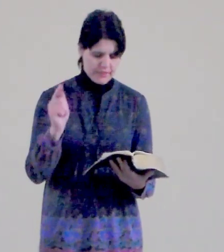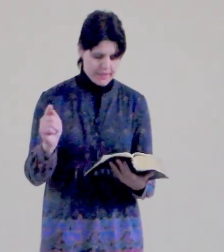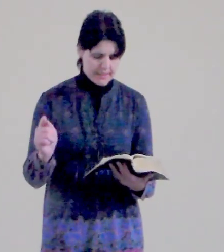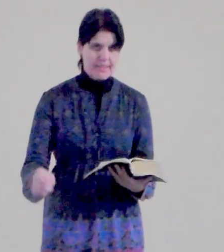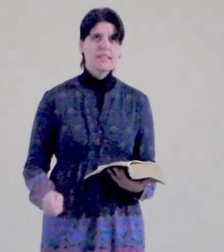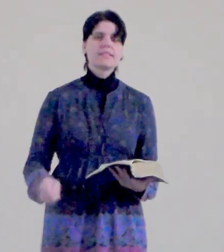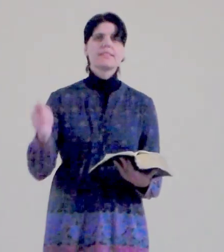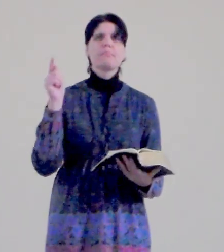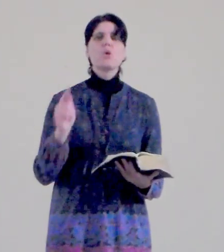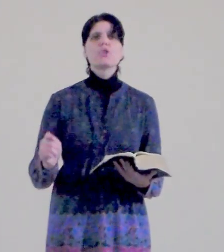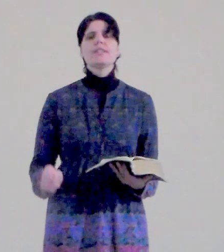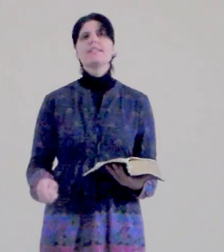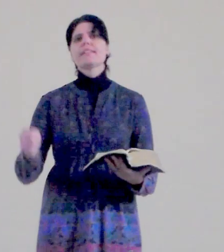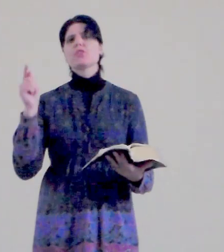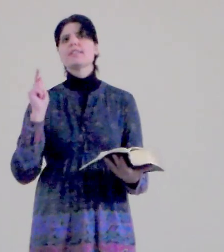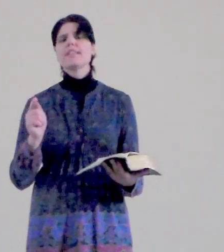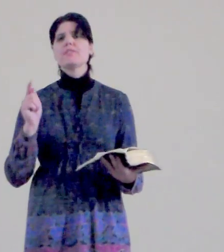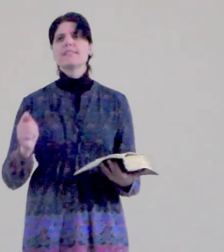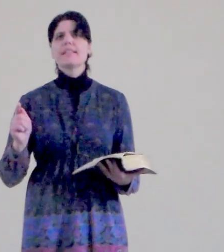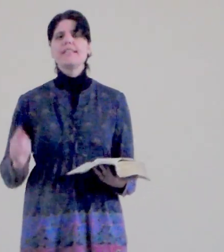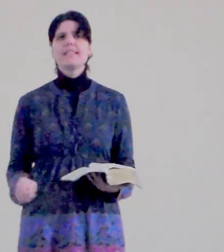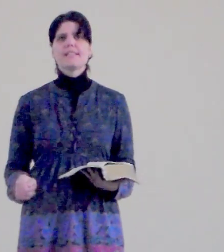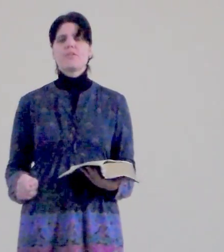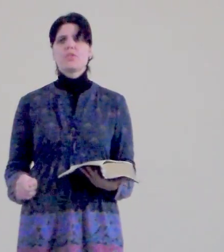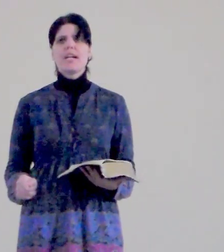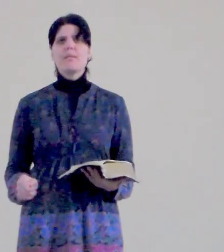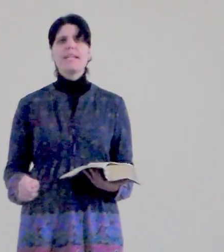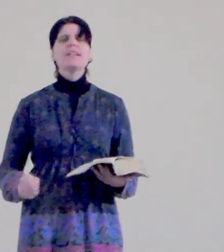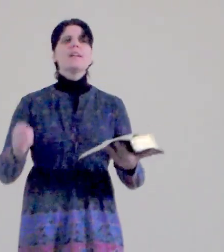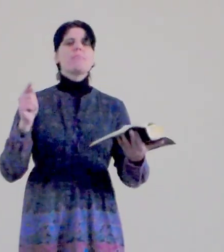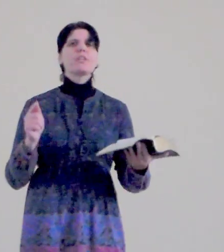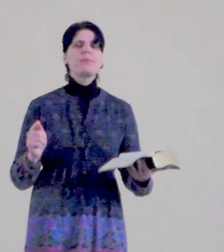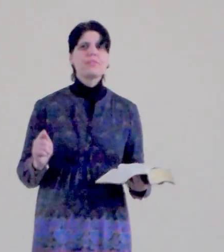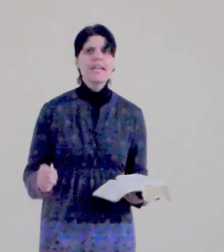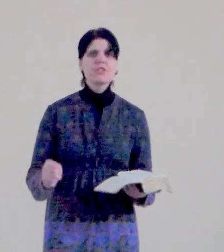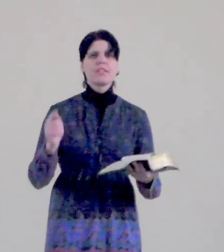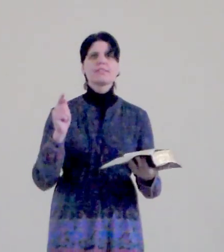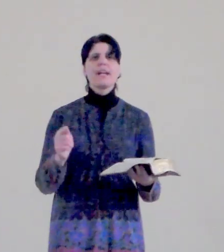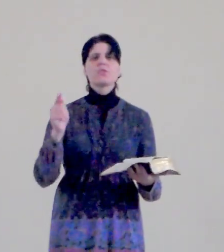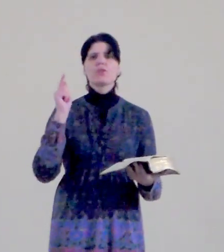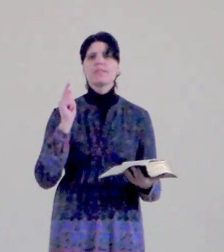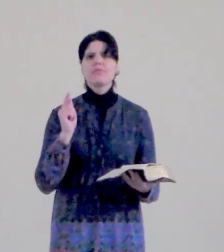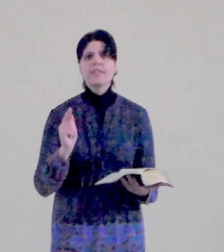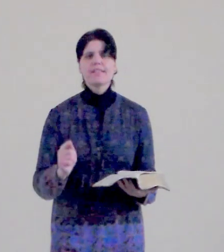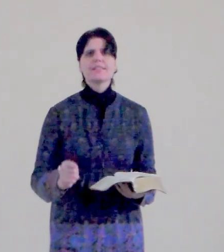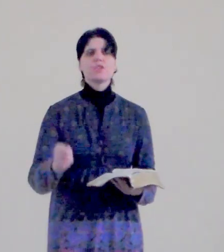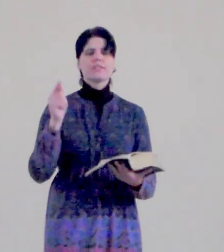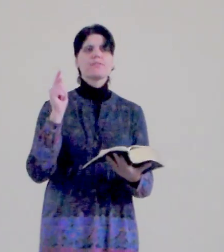zvítězil, ty jsi Boží dítě, takže ty vždycky výtězíš, Amen. Máš být děčný za to, že ty výtězíš, jsi